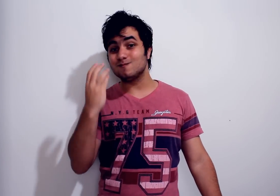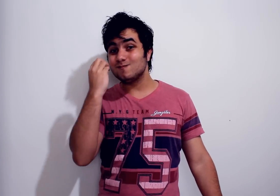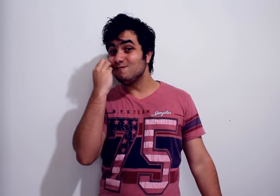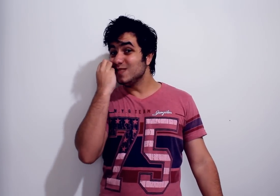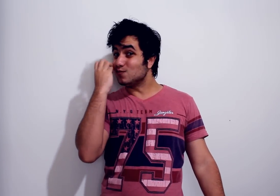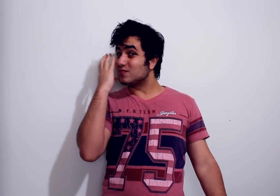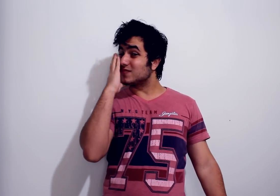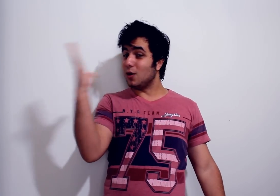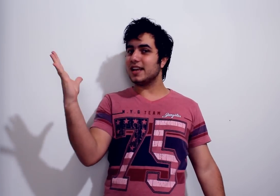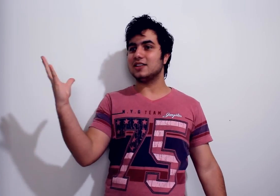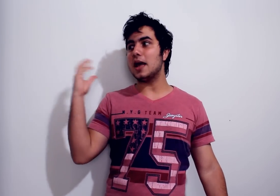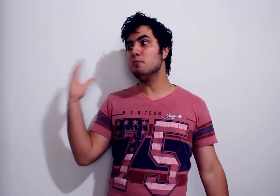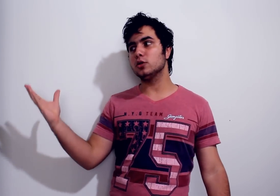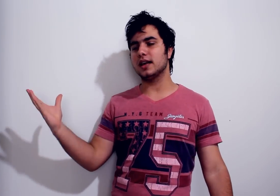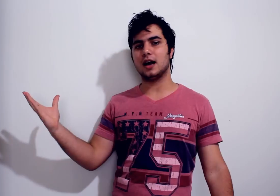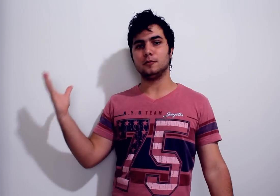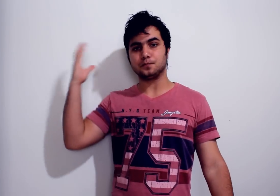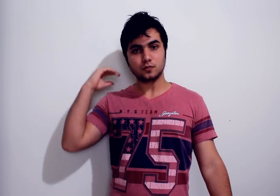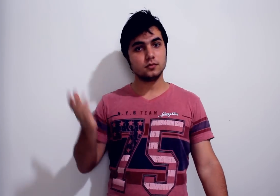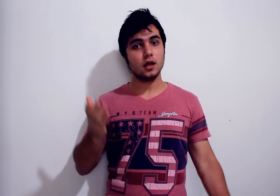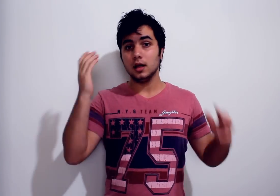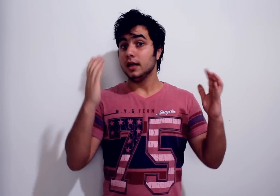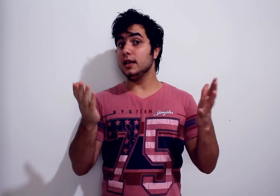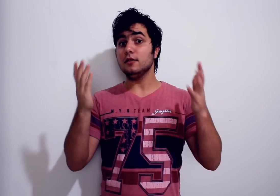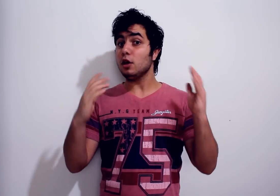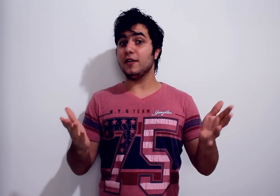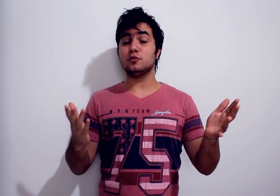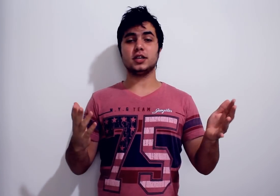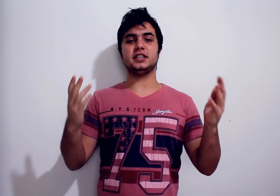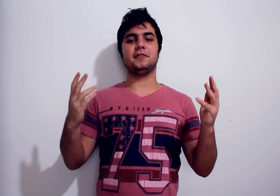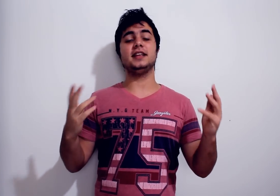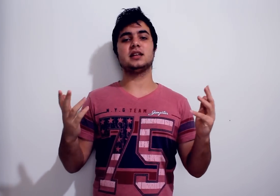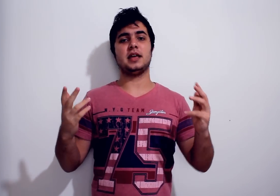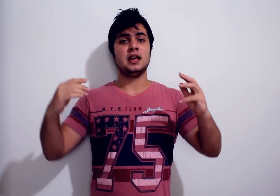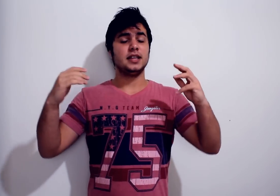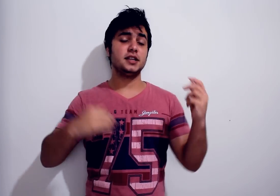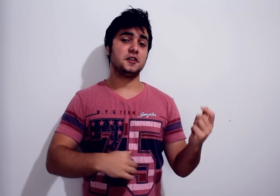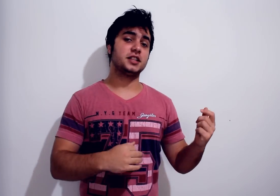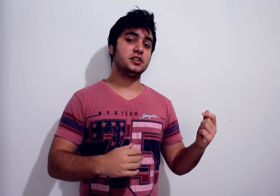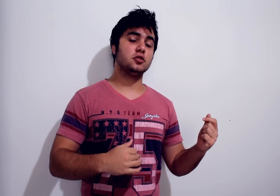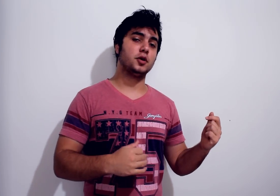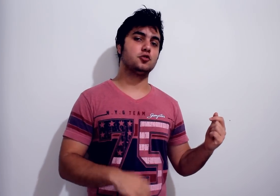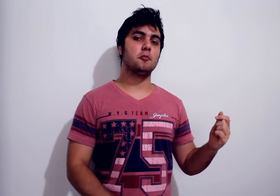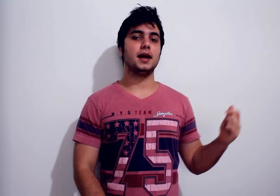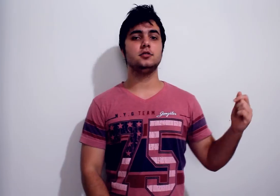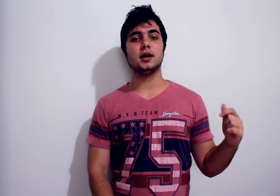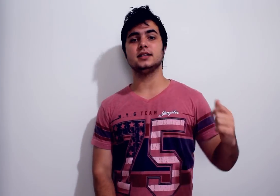estão ligadas É muito legal E eu vejo muita gente feliz também Tem gente que fica triste que não pode comprar e tudo mais